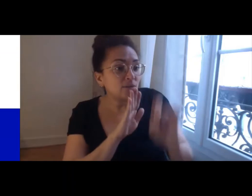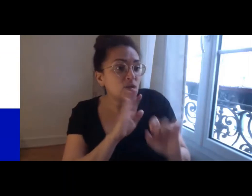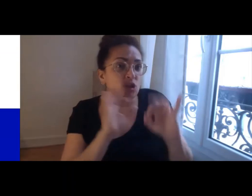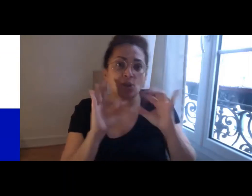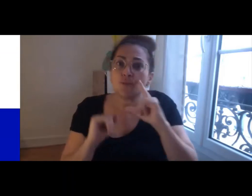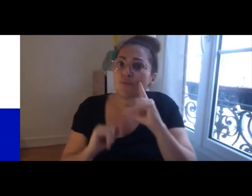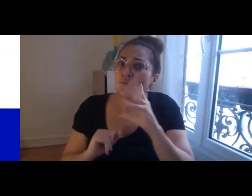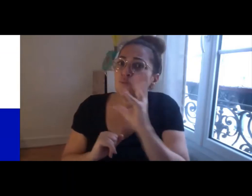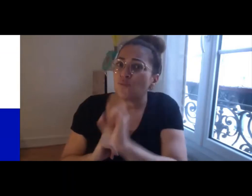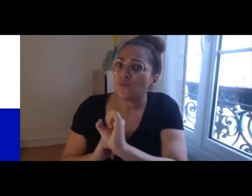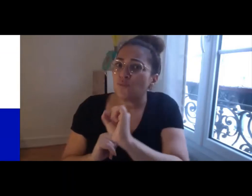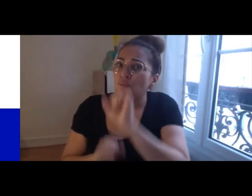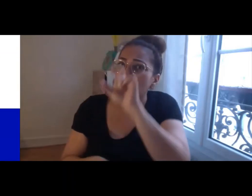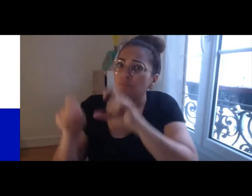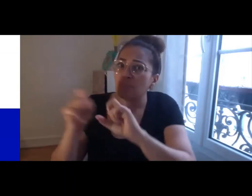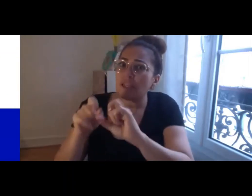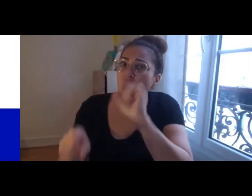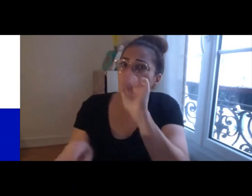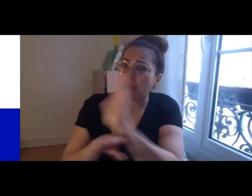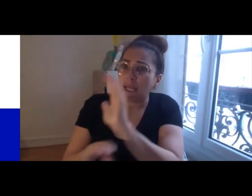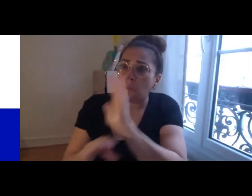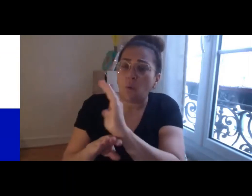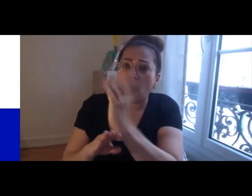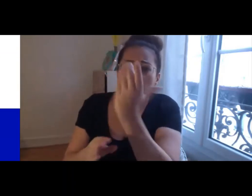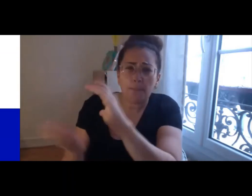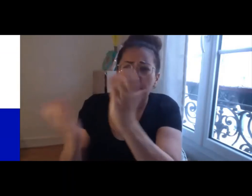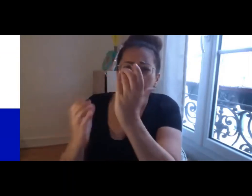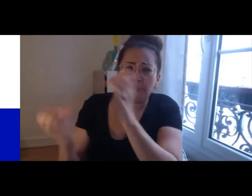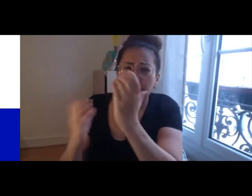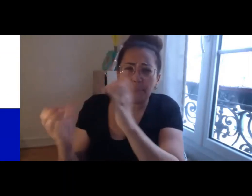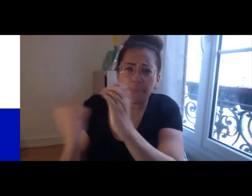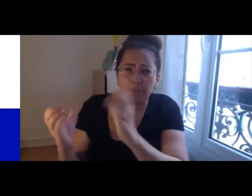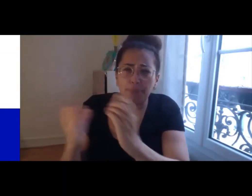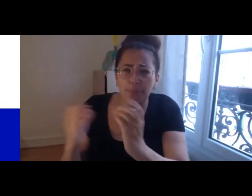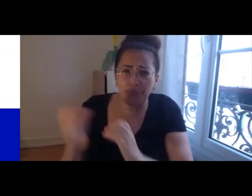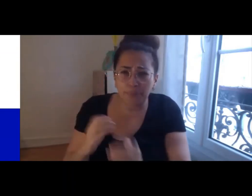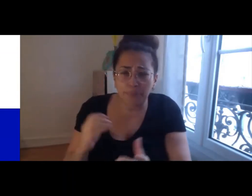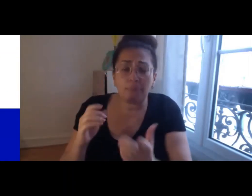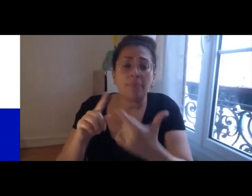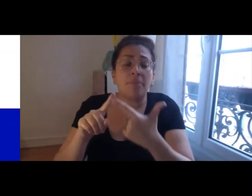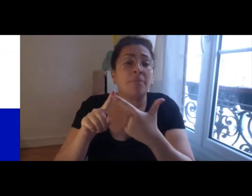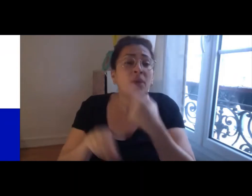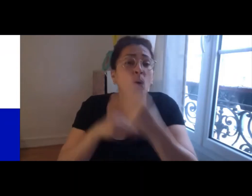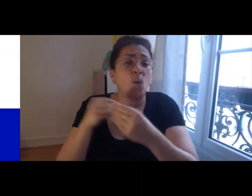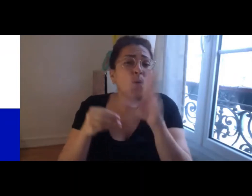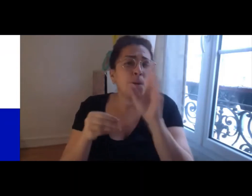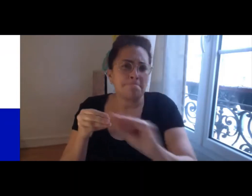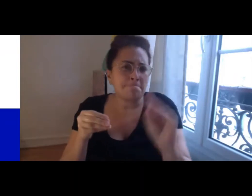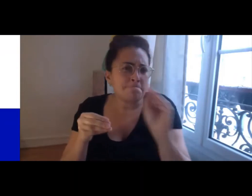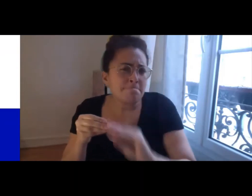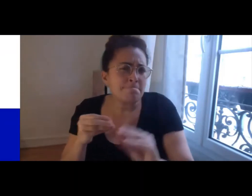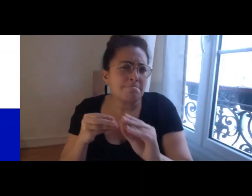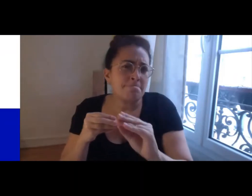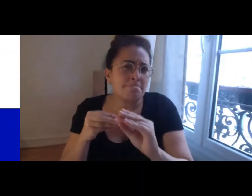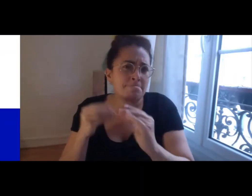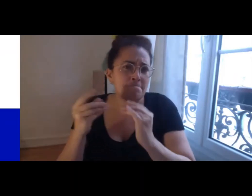beaucoup de témoignages des questions et des interrogations qui sont tout à fait légitimes sur finalement est-ce que le temps de la